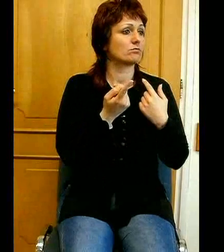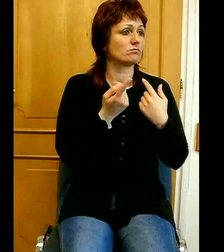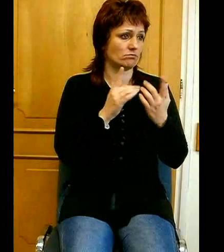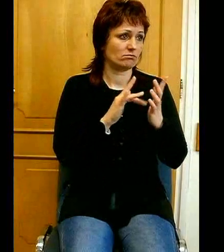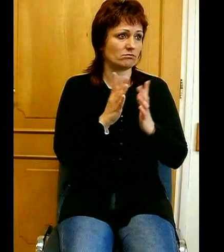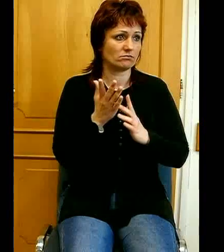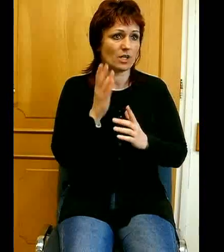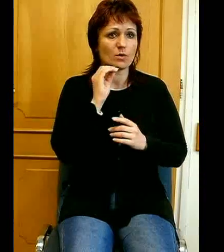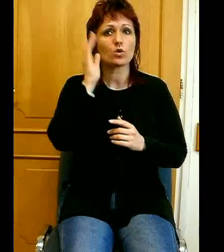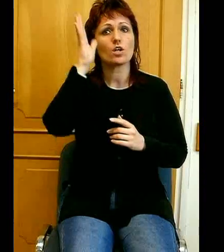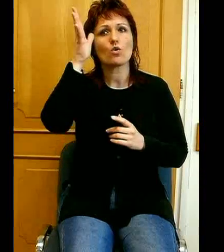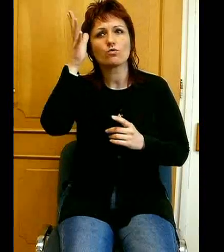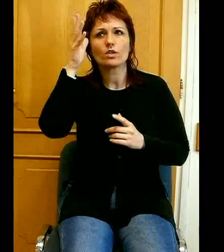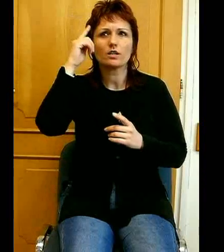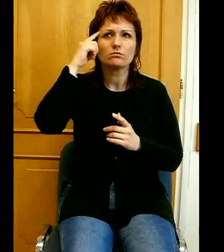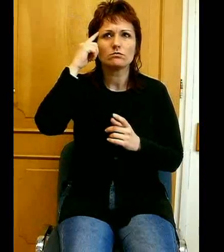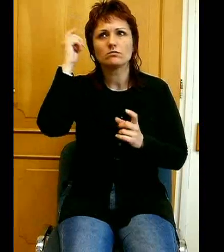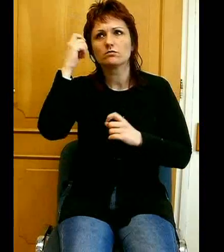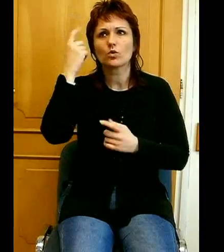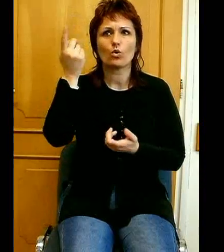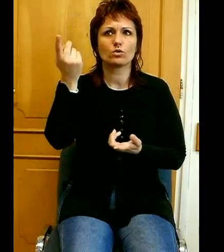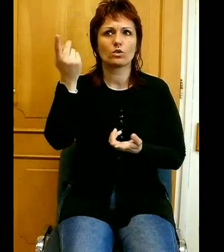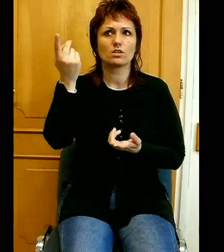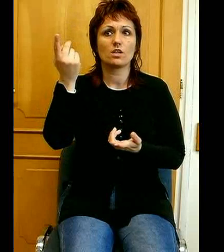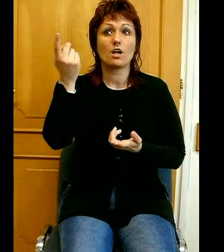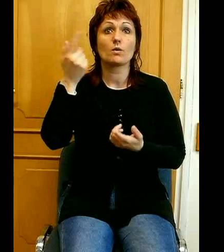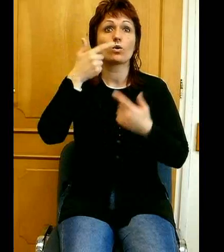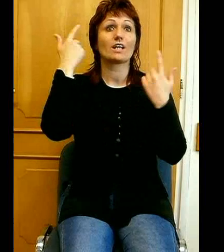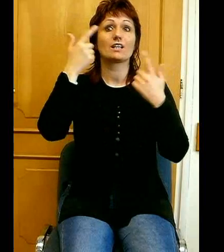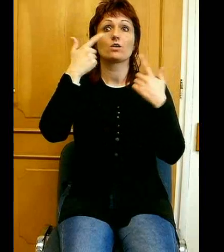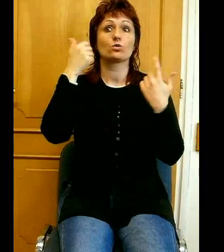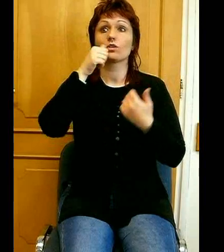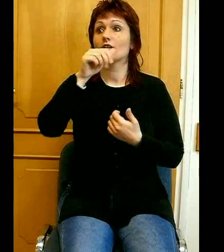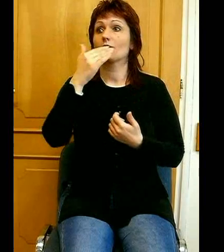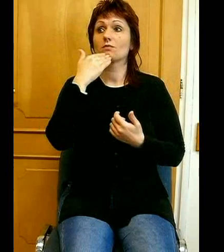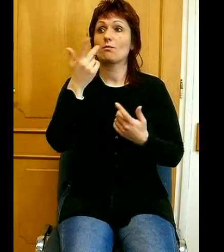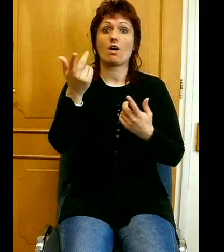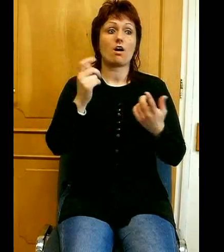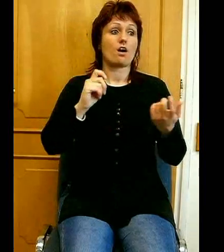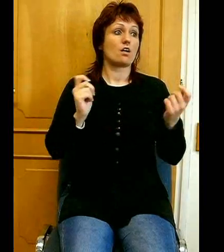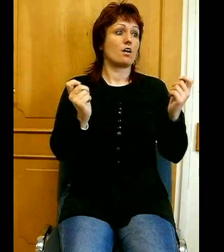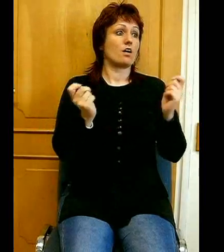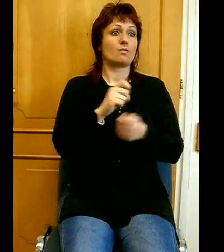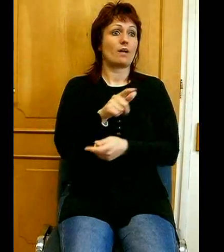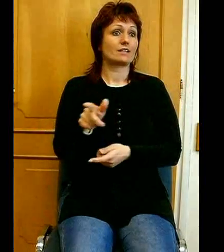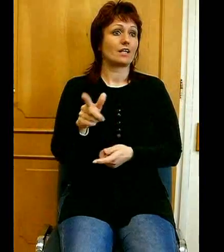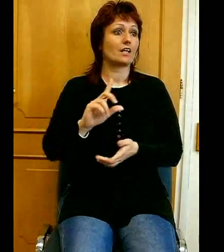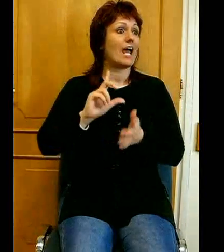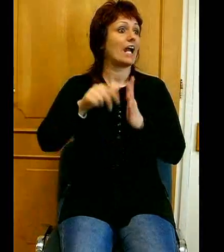jövő évek ott volt. Amikor kiderült, hogy a nép nem akar megtérni, elkésett az utolsó lehetőségből is.